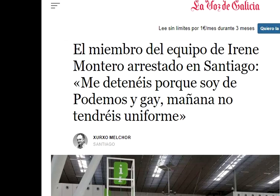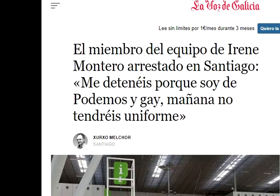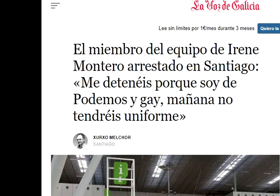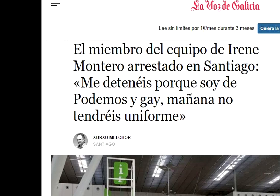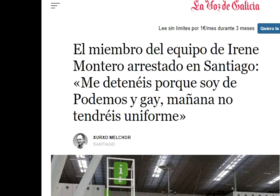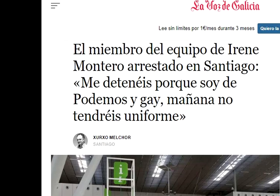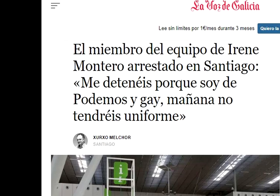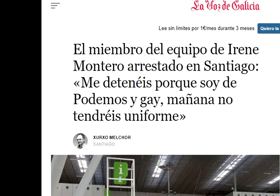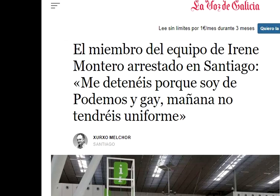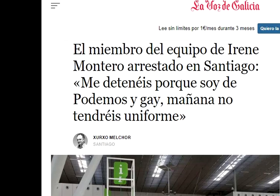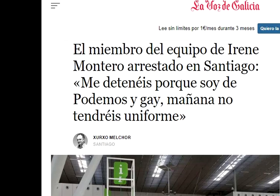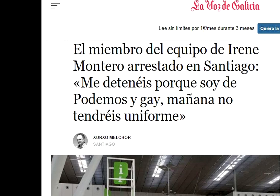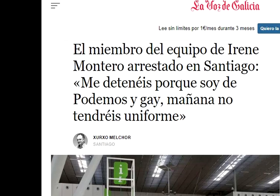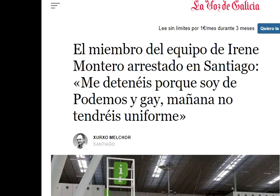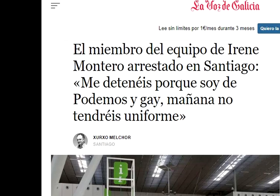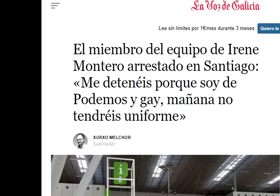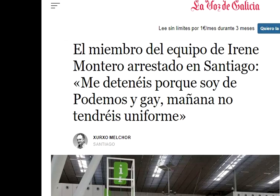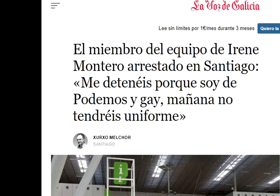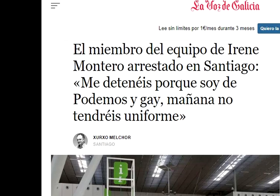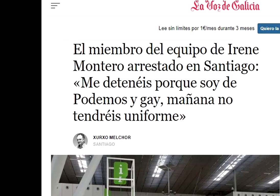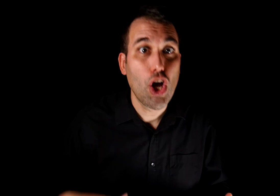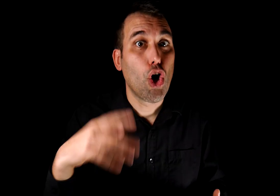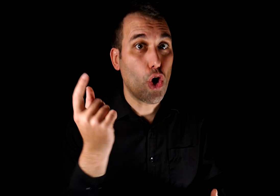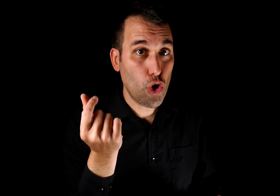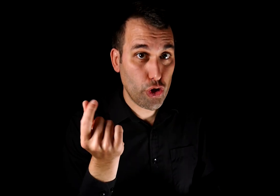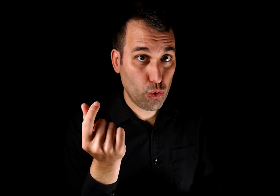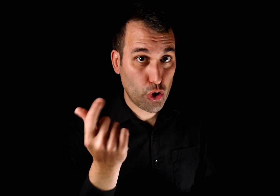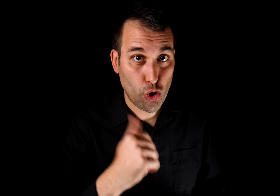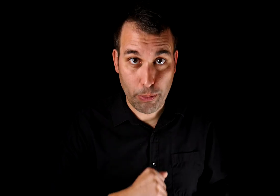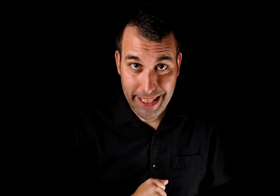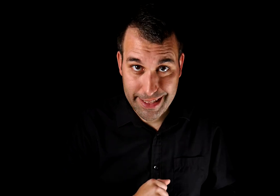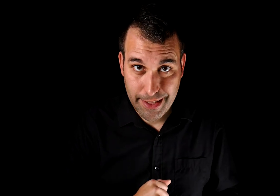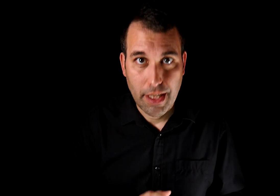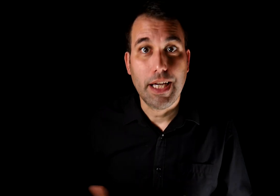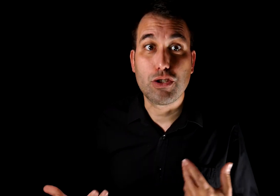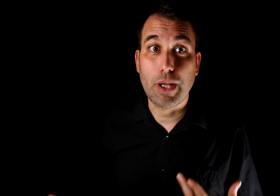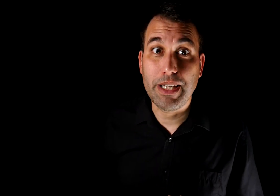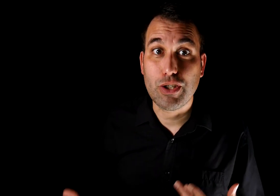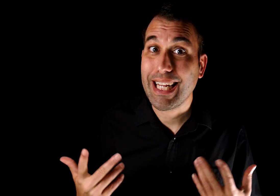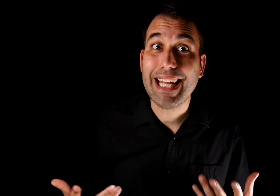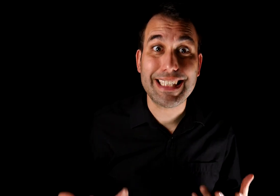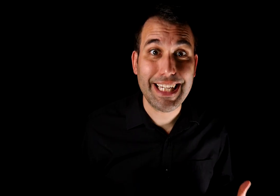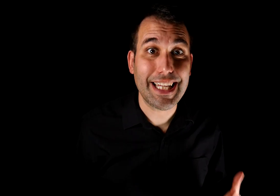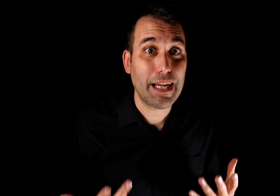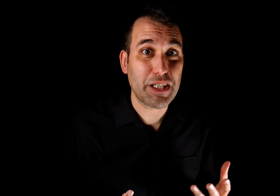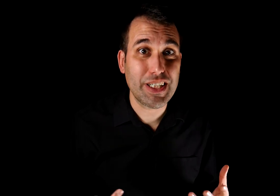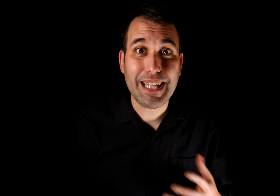intenciones agresivas, de odio, malvadas, partidistas o incluso económicas. Esto también es una clara señal de que la persona está